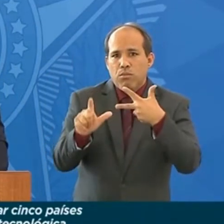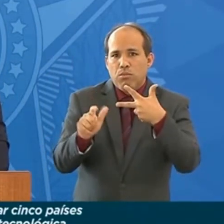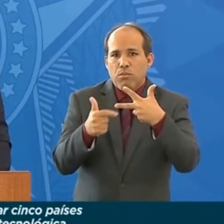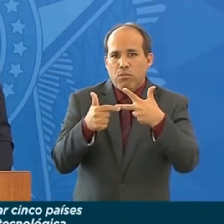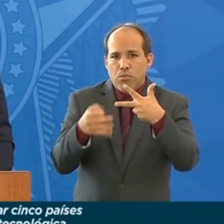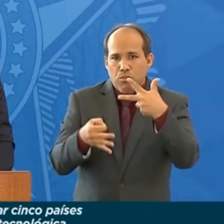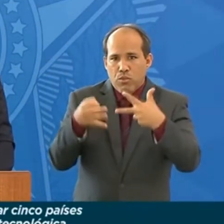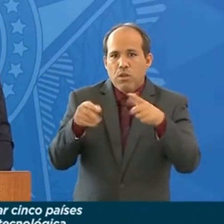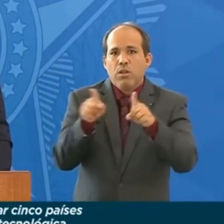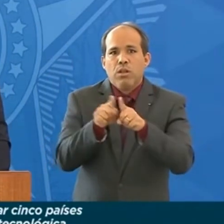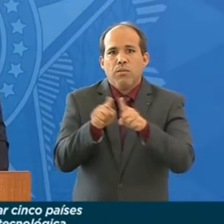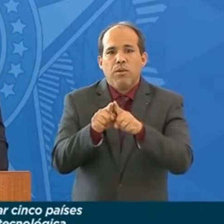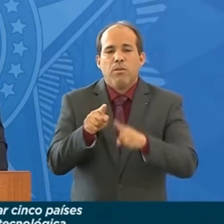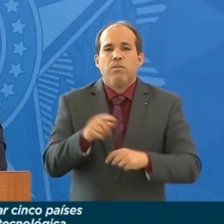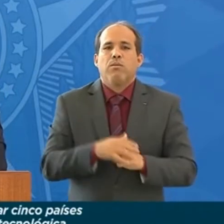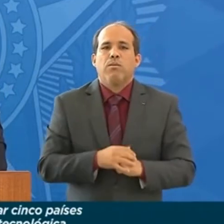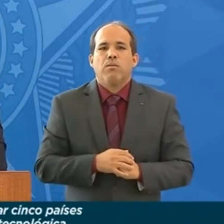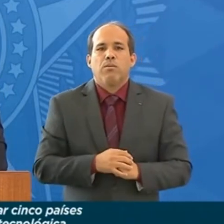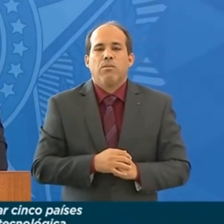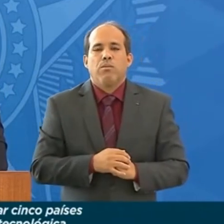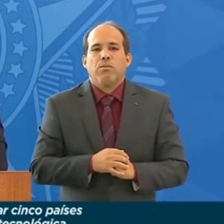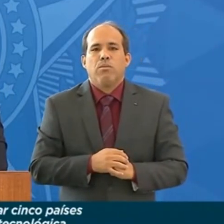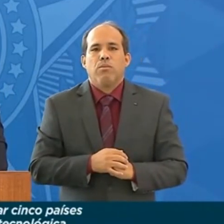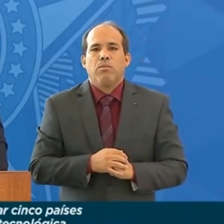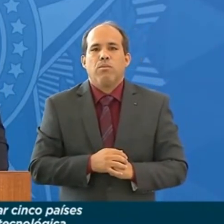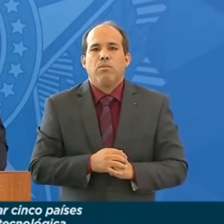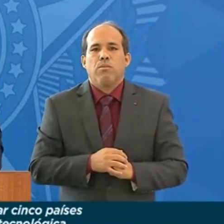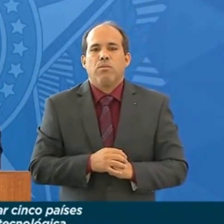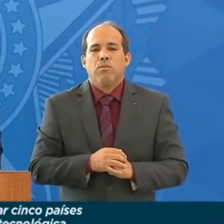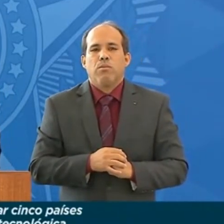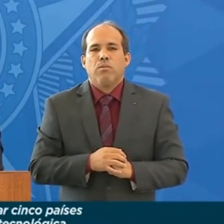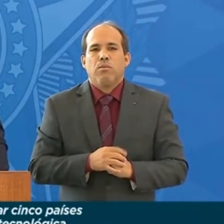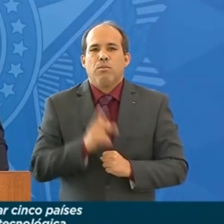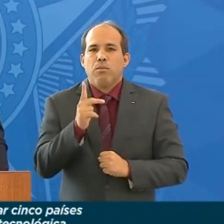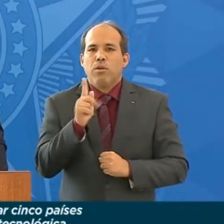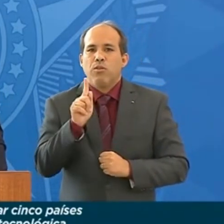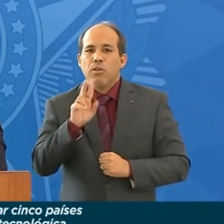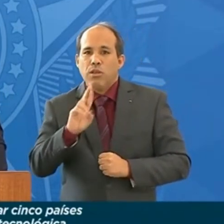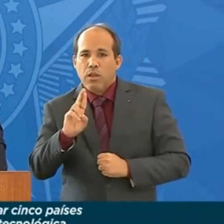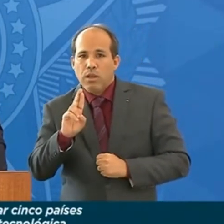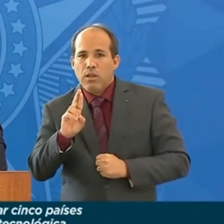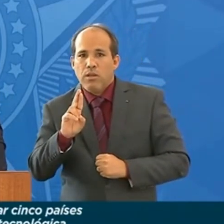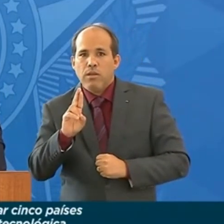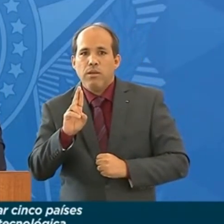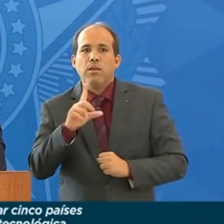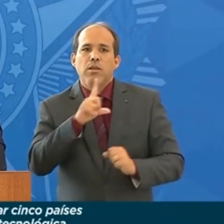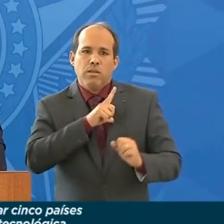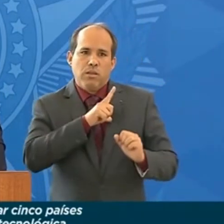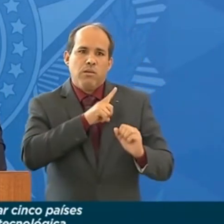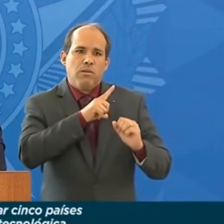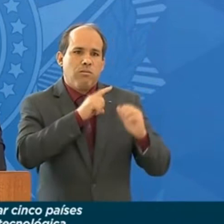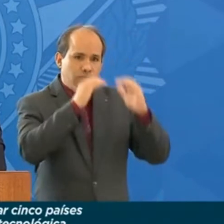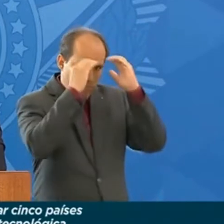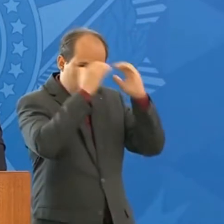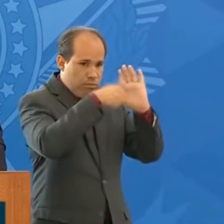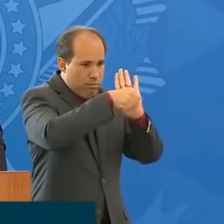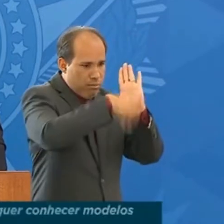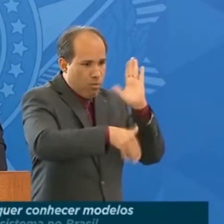-Geral da República. Atenendo as diretrizes do governo Bolsonaro,